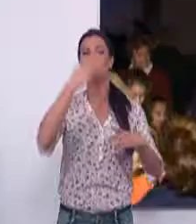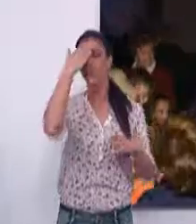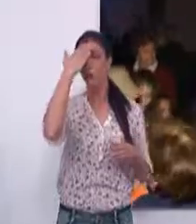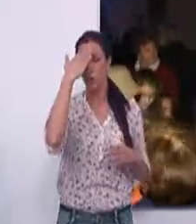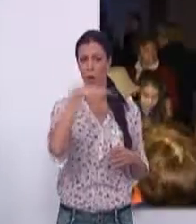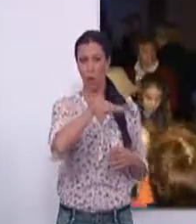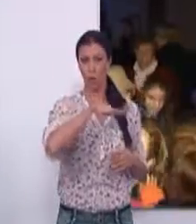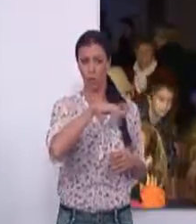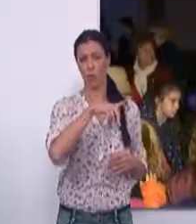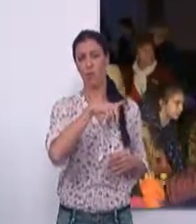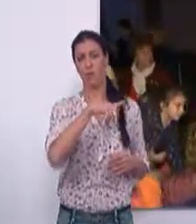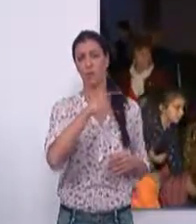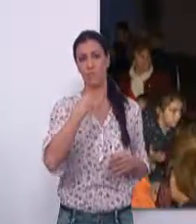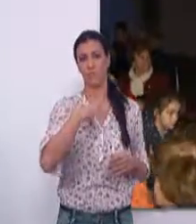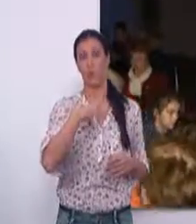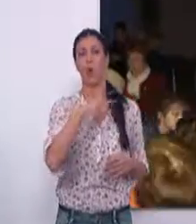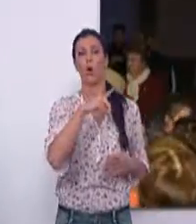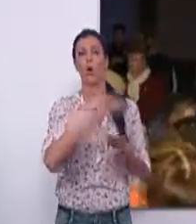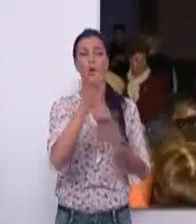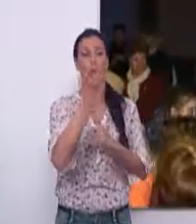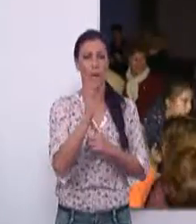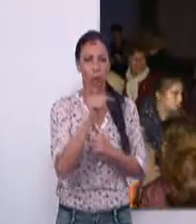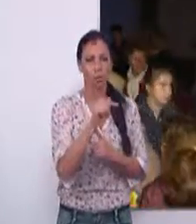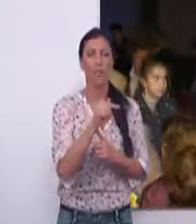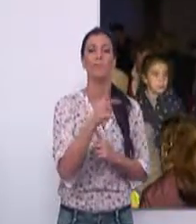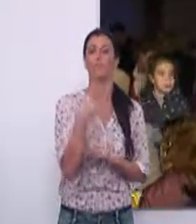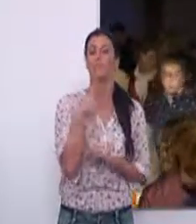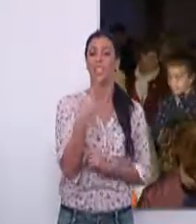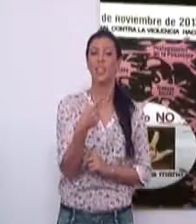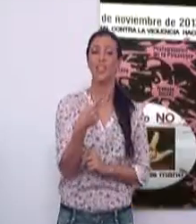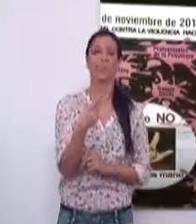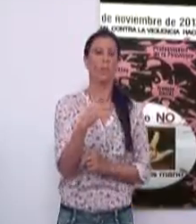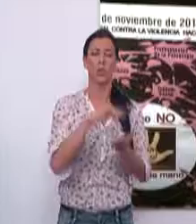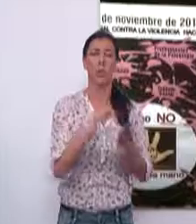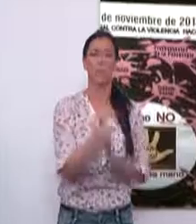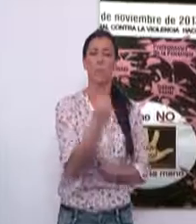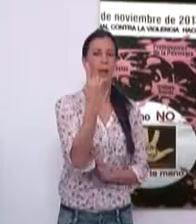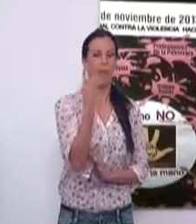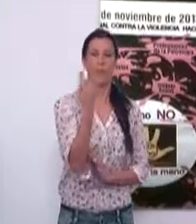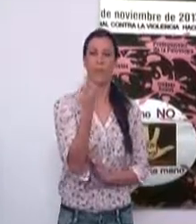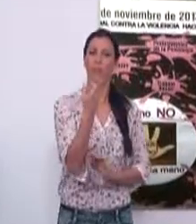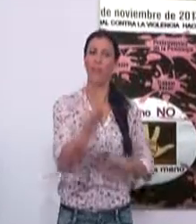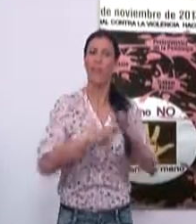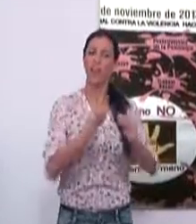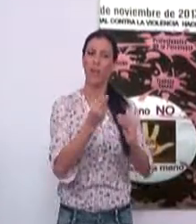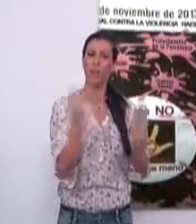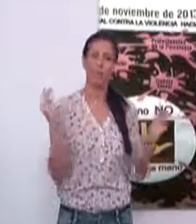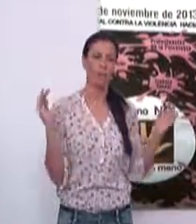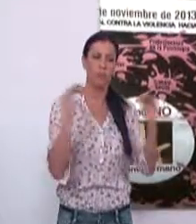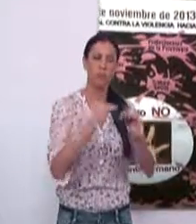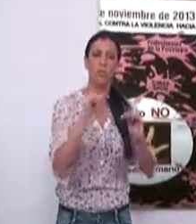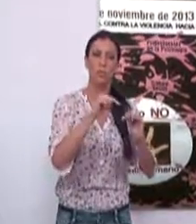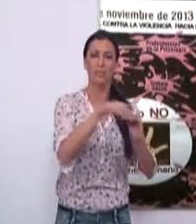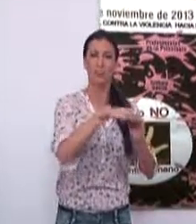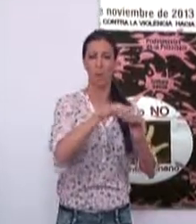titular de la entidad local autónoma de Carchuna-Calahonda, quien subrayó que es la primera vez que se lleva a cabo un acto de